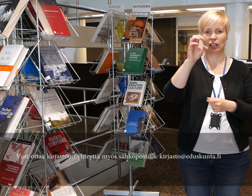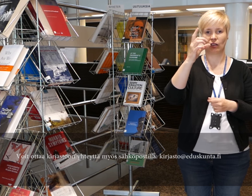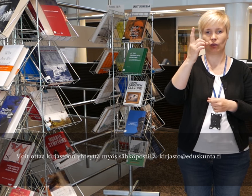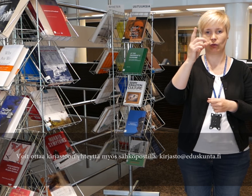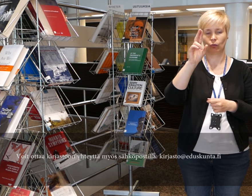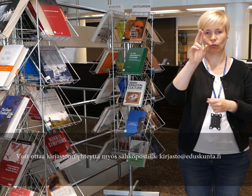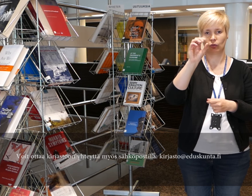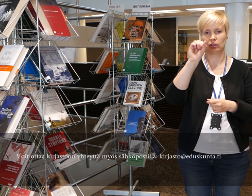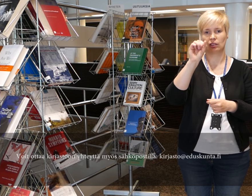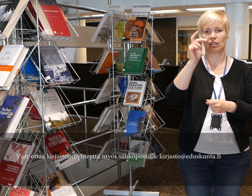.fi